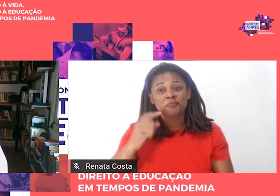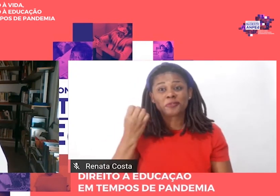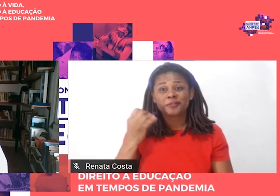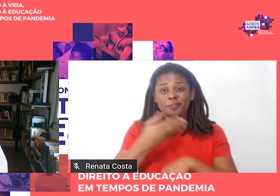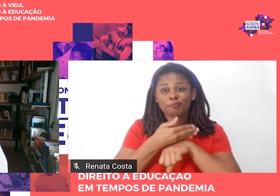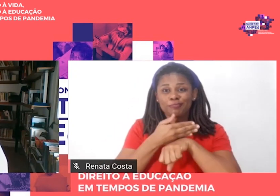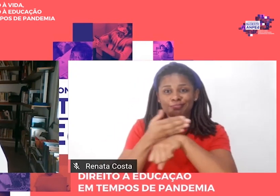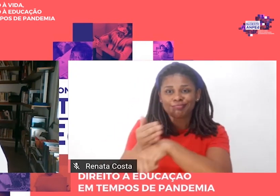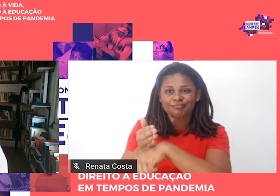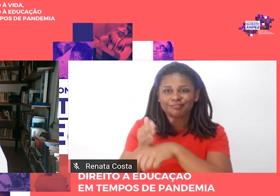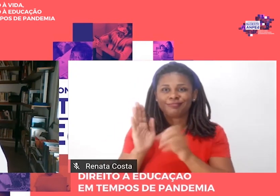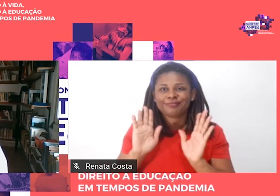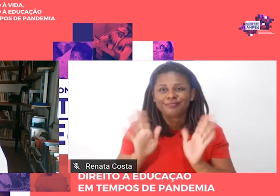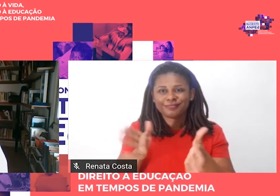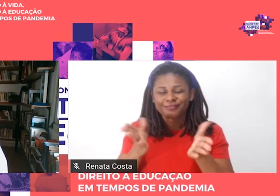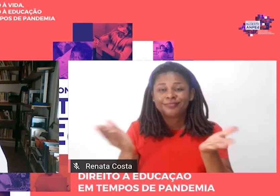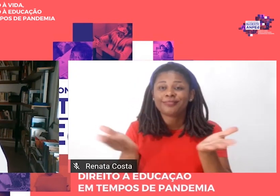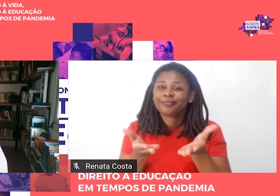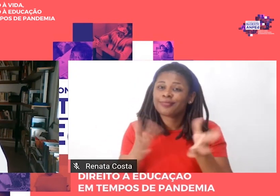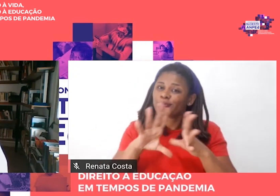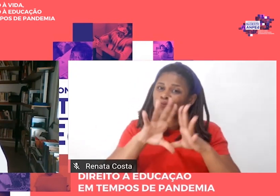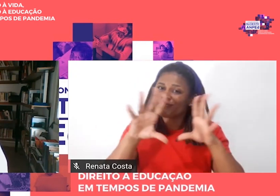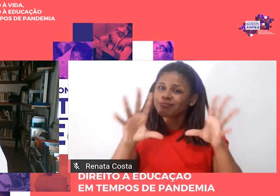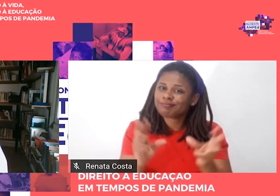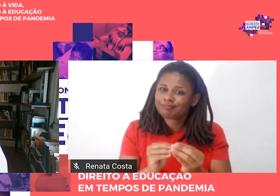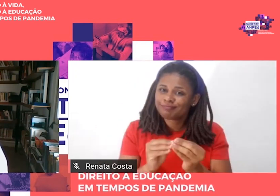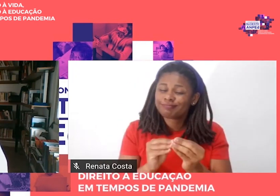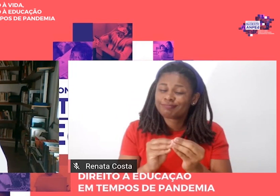para concluir, eu vou fazer